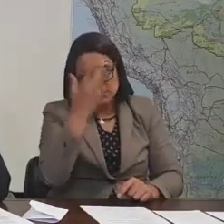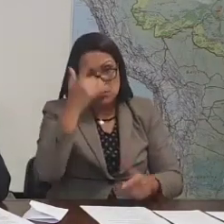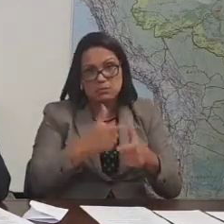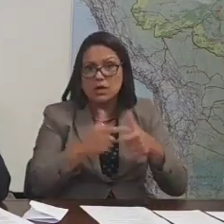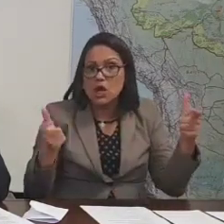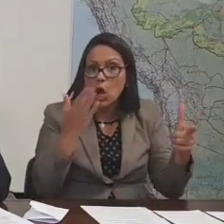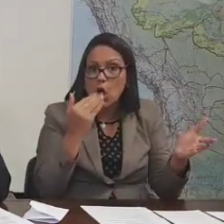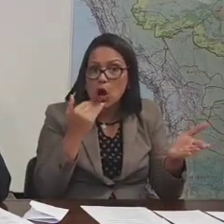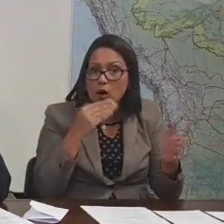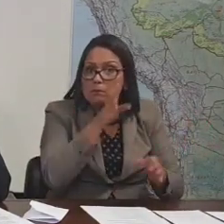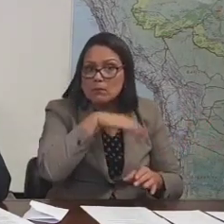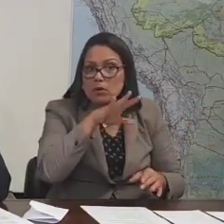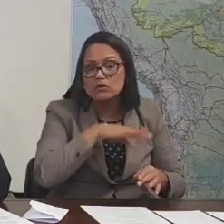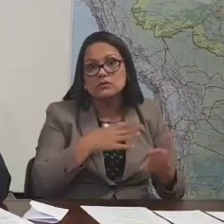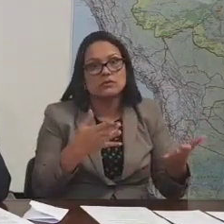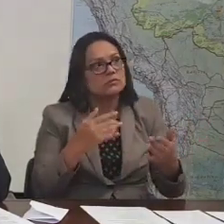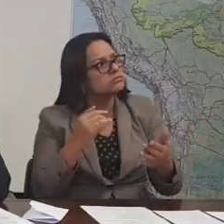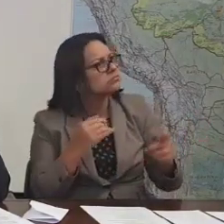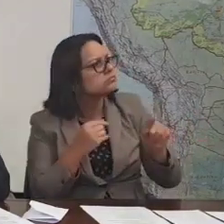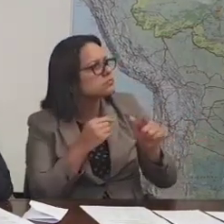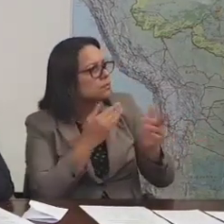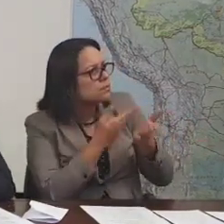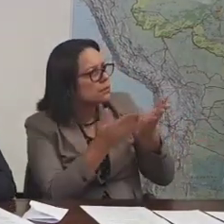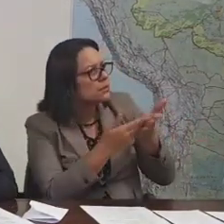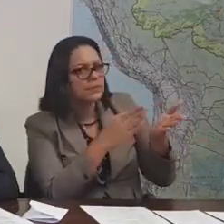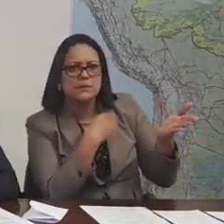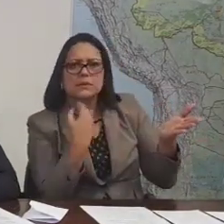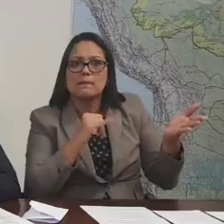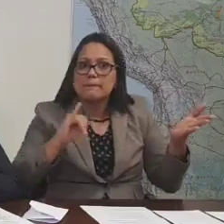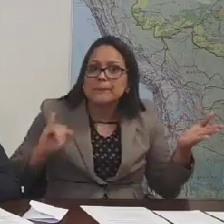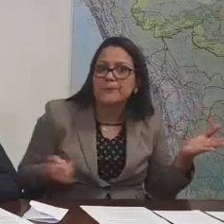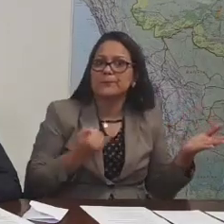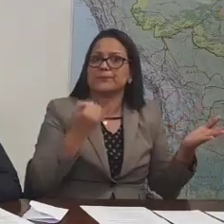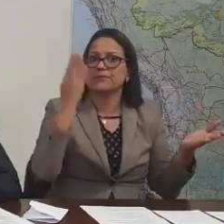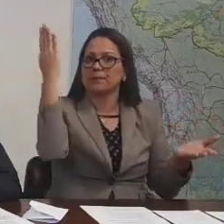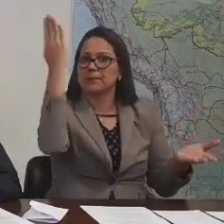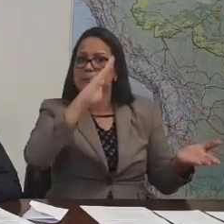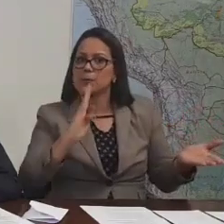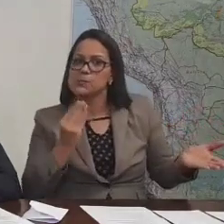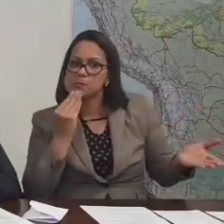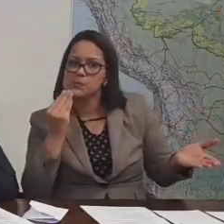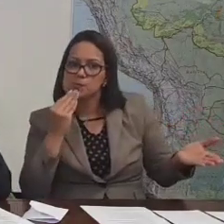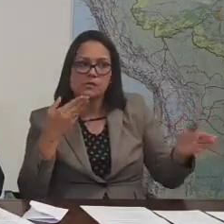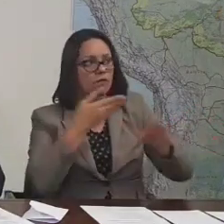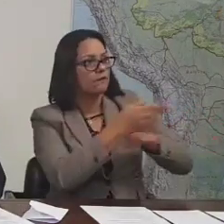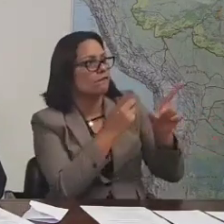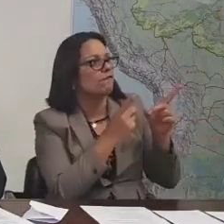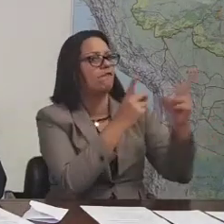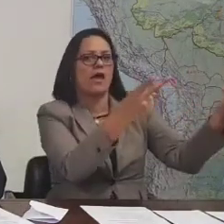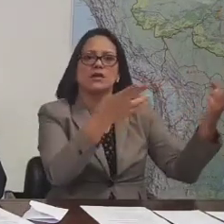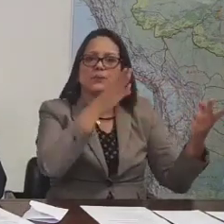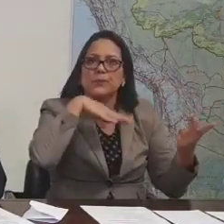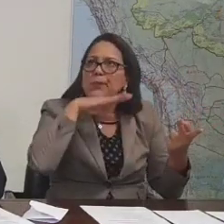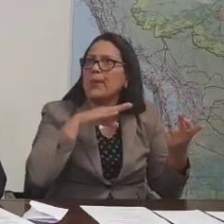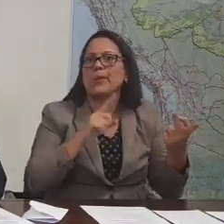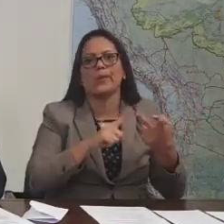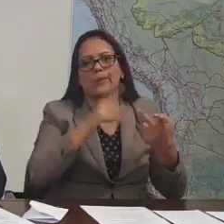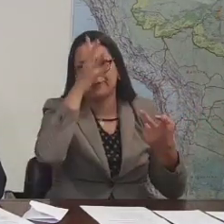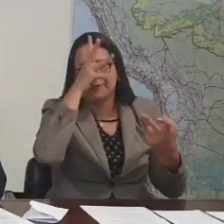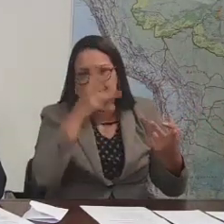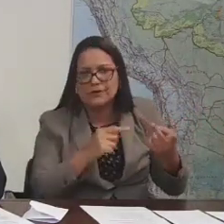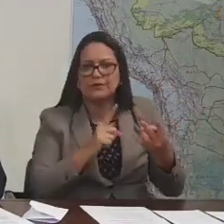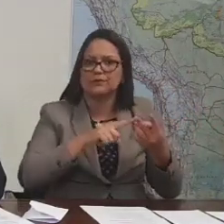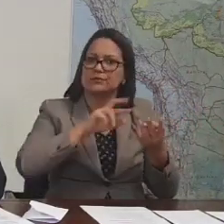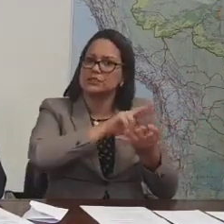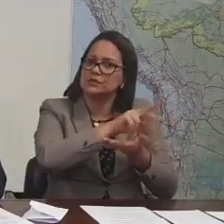grande janela, é uma grande oportunidade para o Brasil entrar, não só com a carne suína, mas carne bovina, frango e tantos outros produtos.